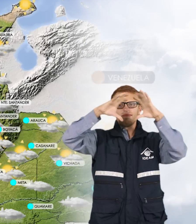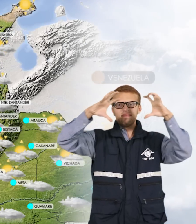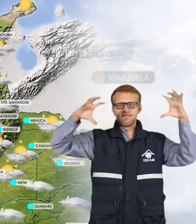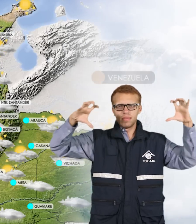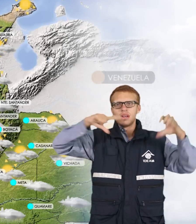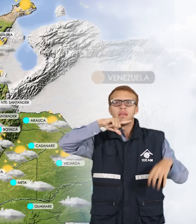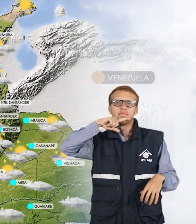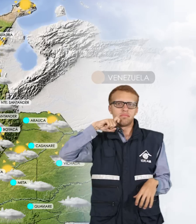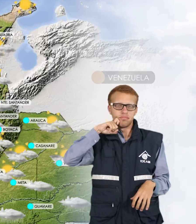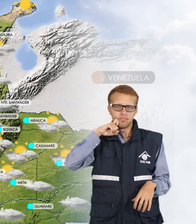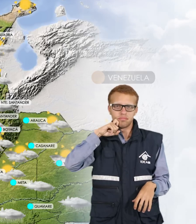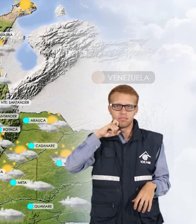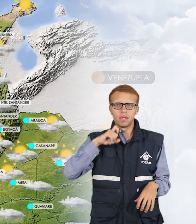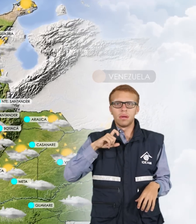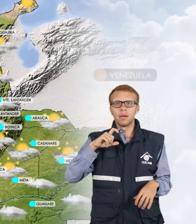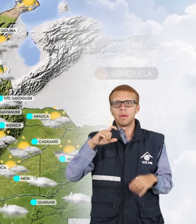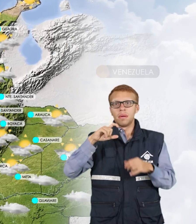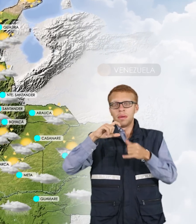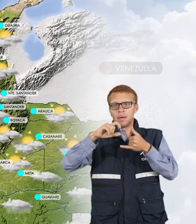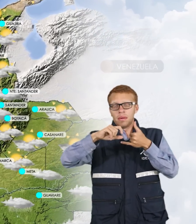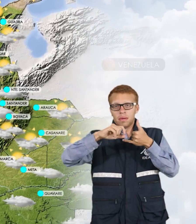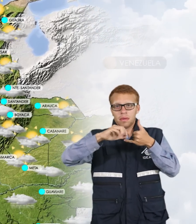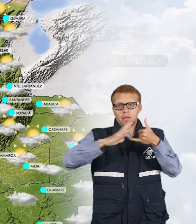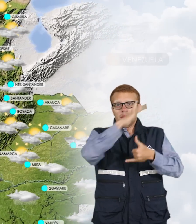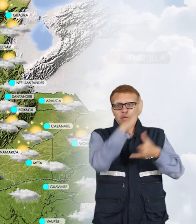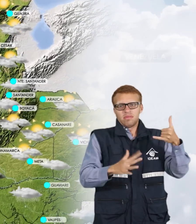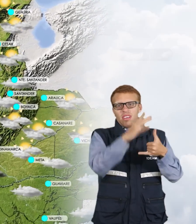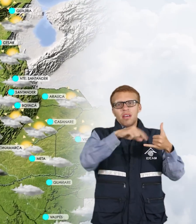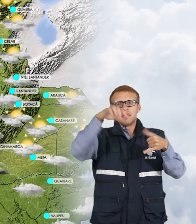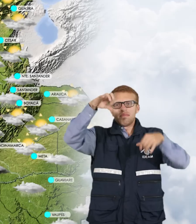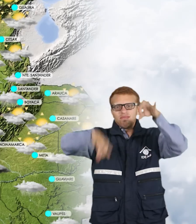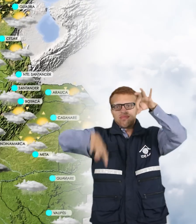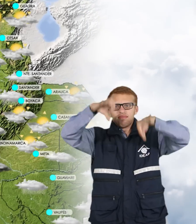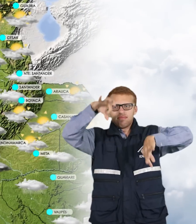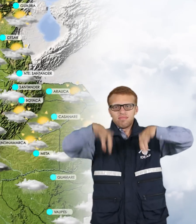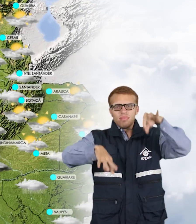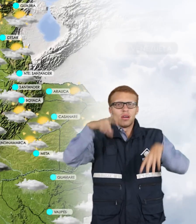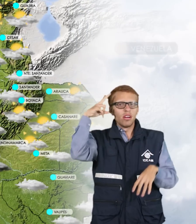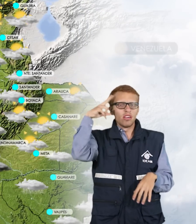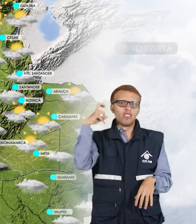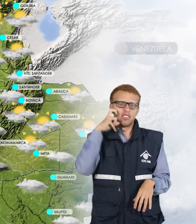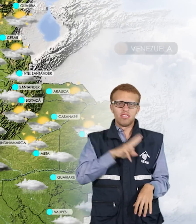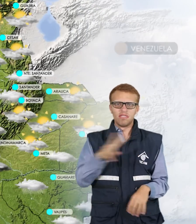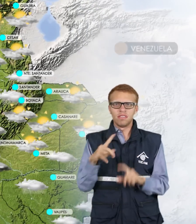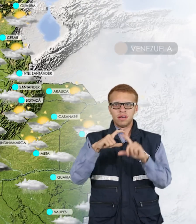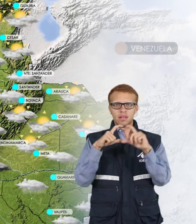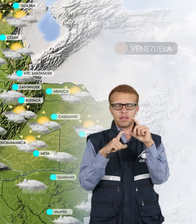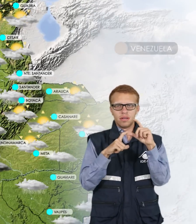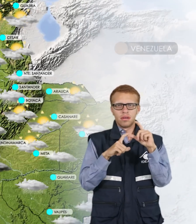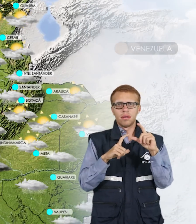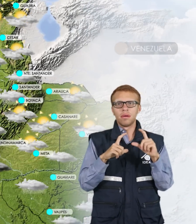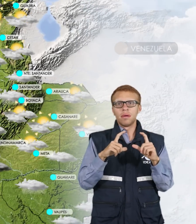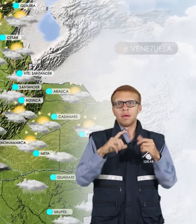seco. En la región pacífica se estiman algunas lluvias hacia las costas de Chocó, Valle del Cauca y Cauca. La